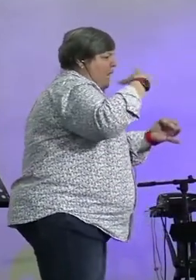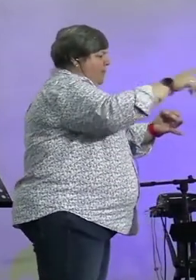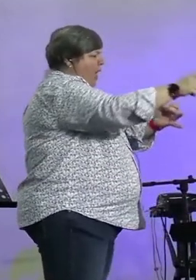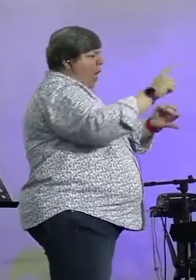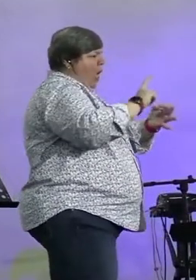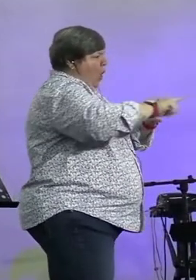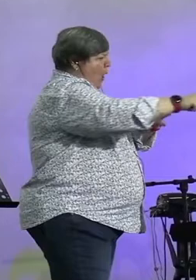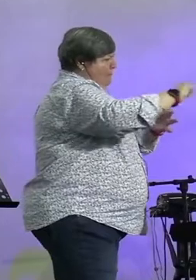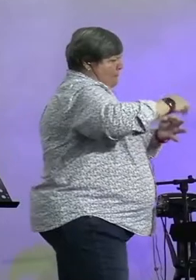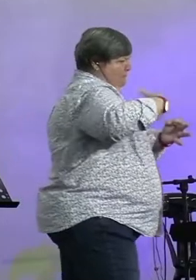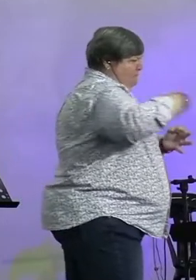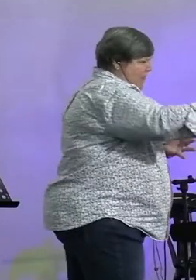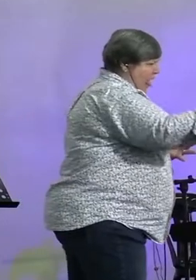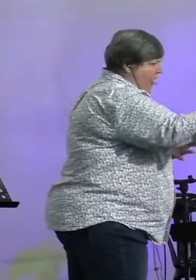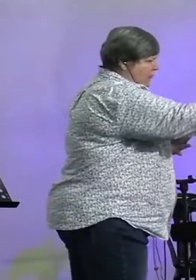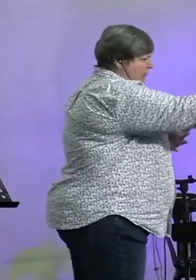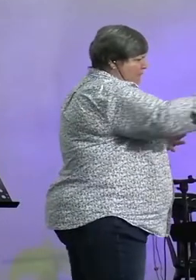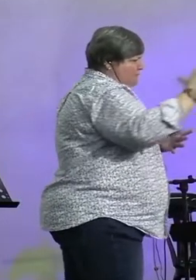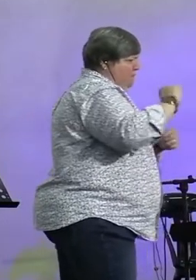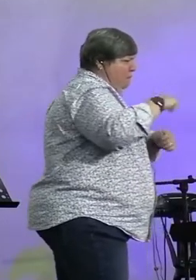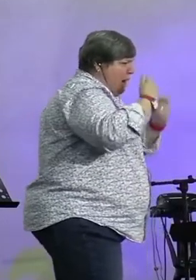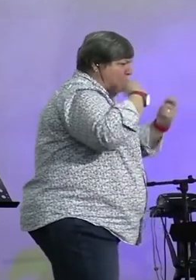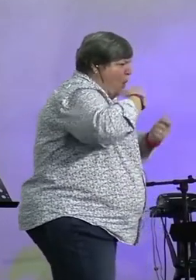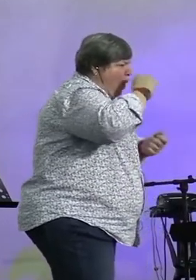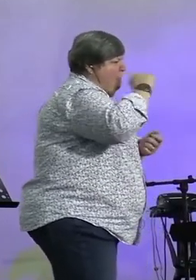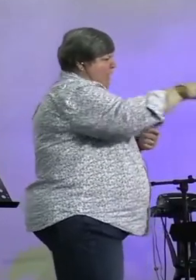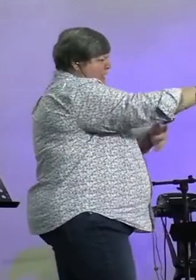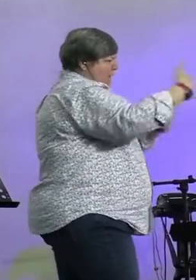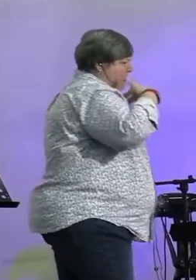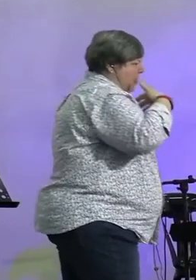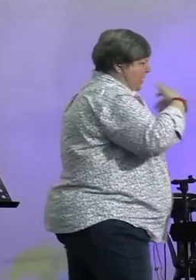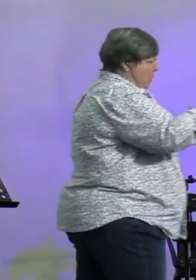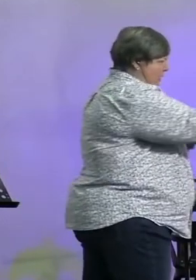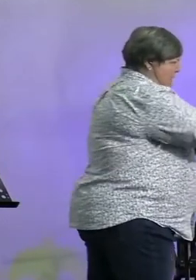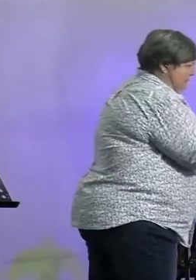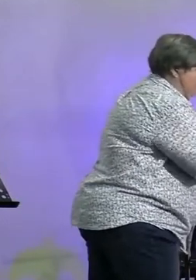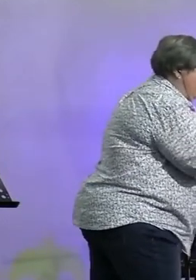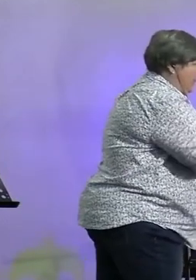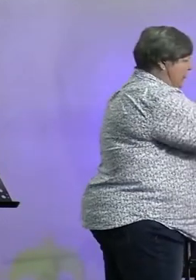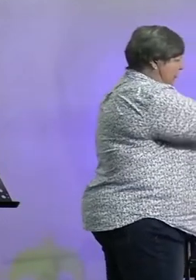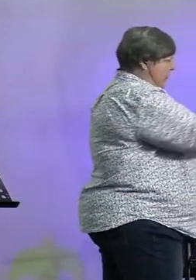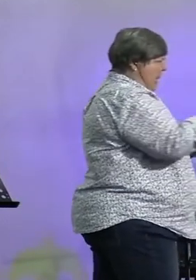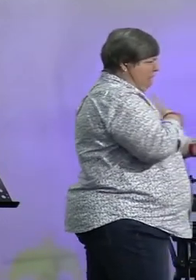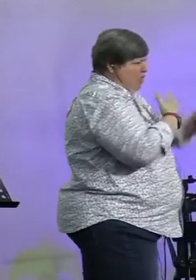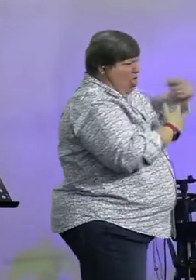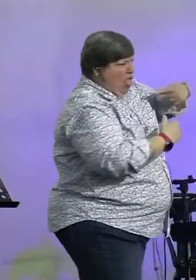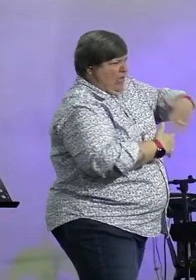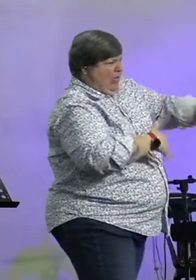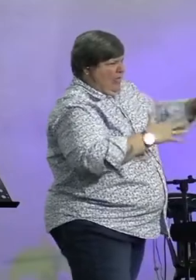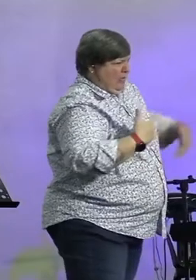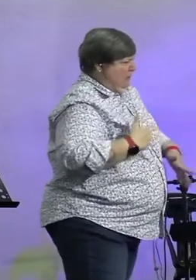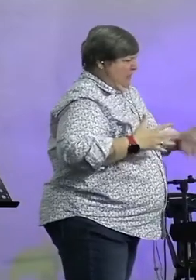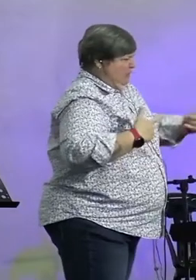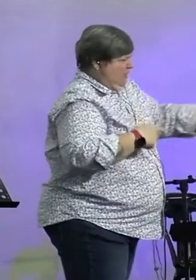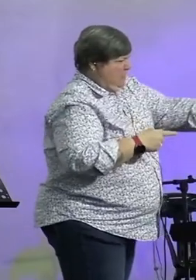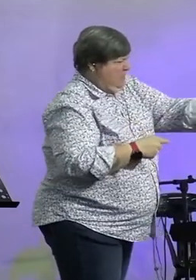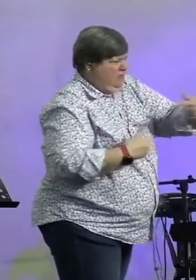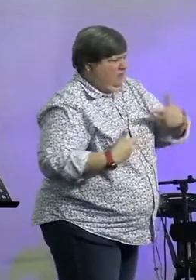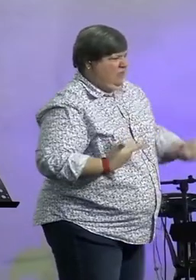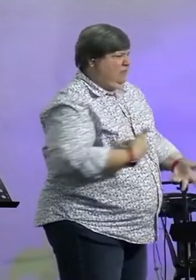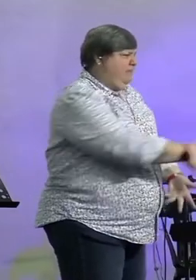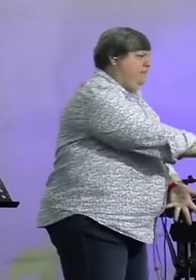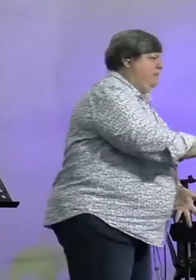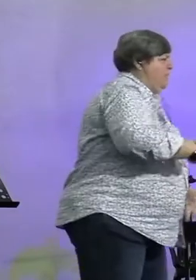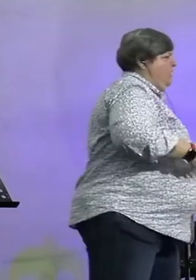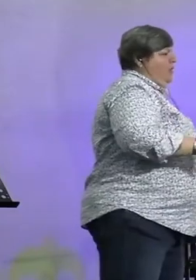bezigheidstransakse het nie uitgewerkt nie, ek het hierdie fout gemaakt, en ek lewe vir eeuwig en altyd en altyd en altyd met skuldgevoel. En dis die wat die heren vir jou wil heen nie. Want